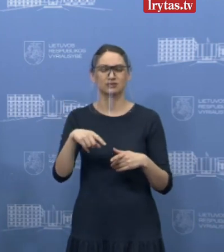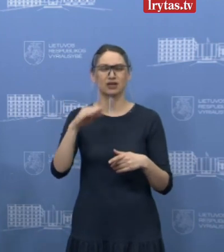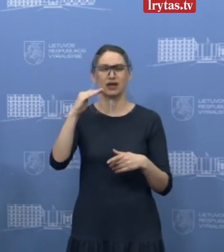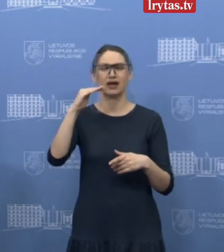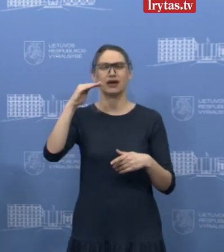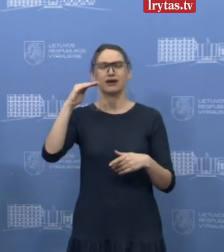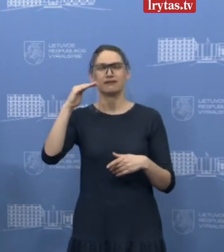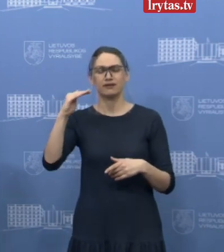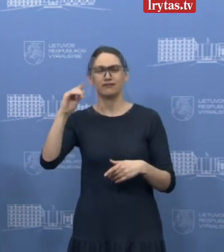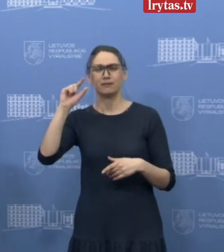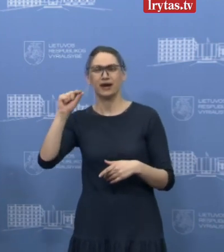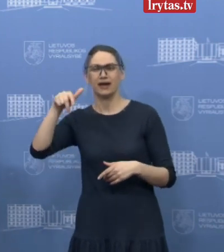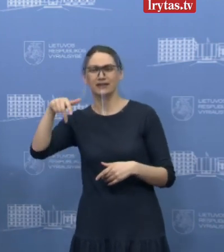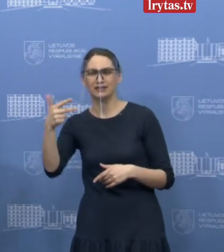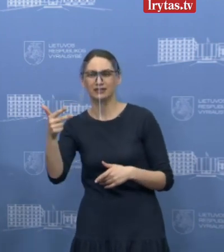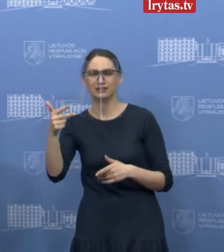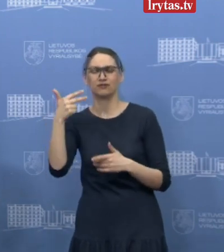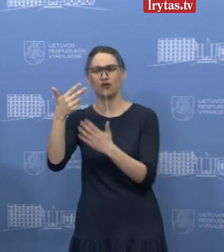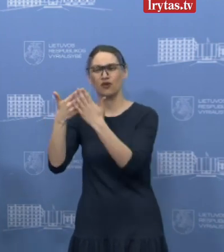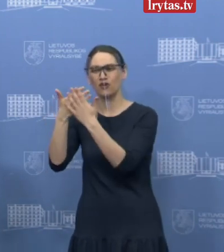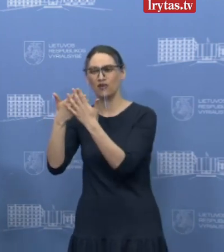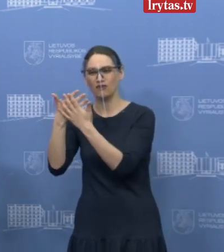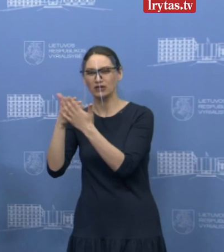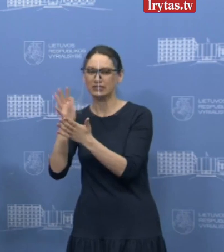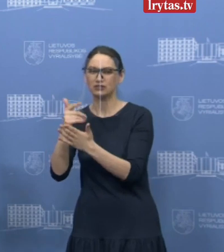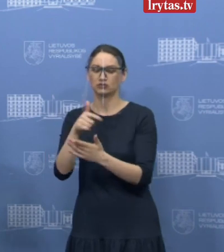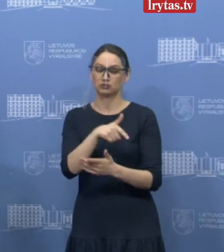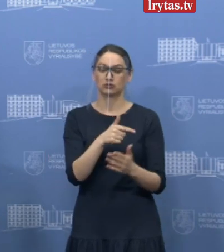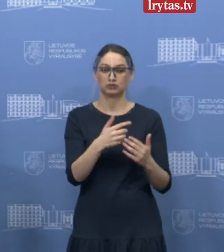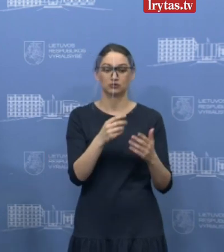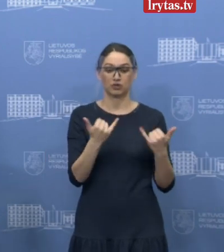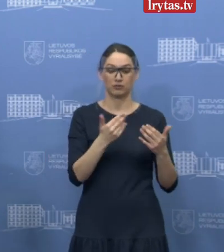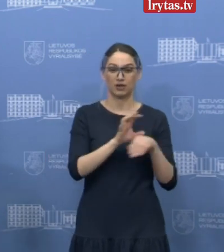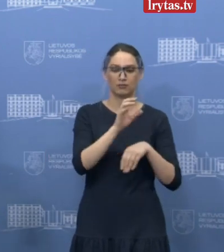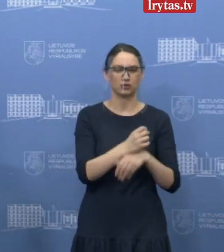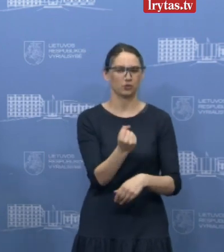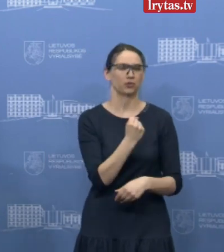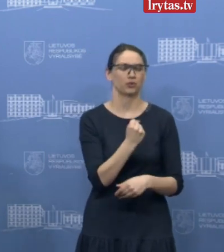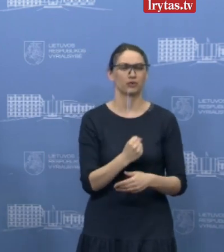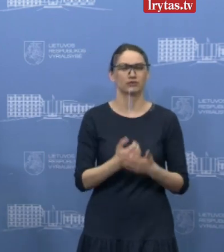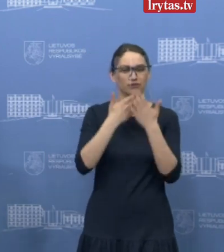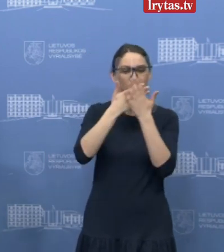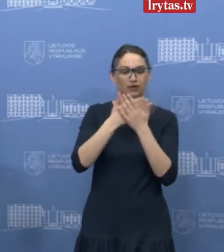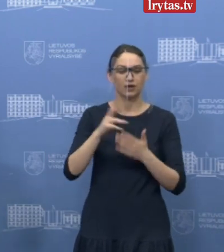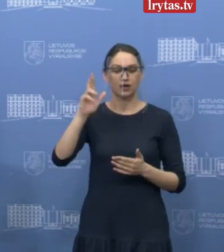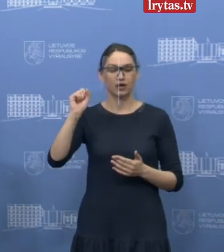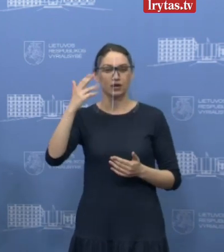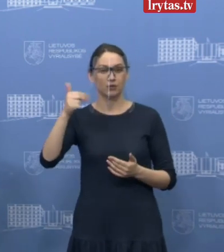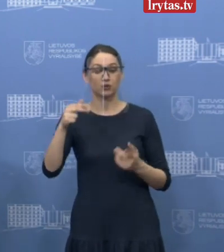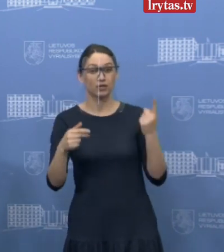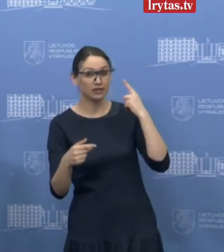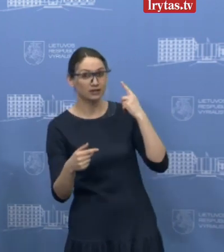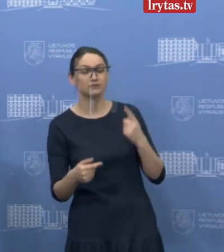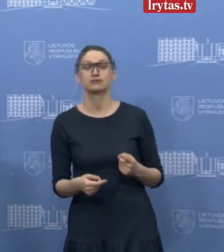FFP3, jų, tie filtrai yra ženkliai galingesni. BNS, Ramūnai, ar jūs jau turite garsą?